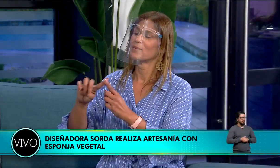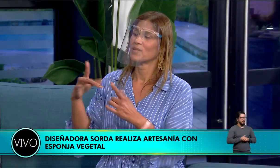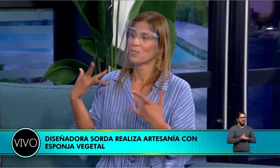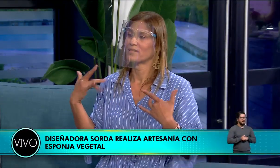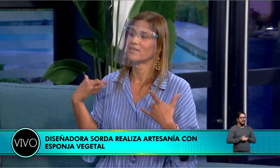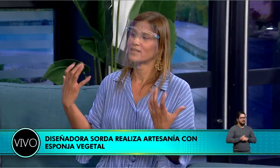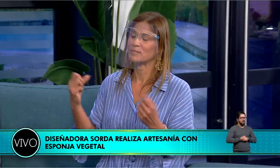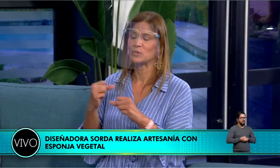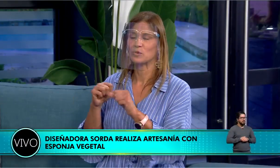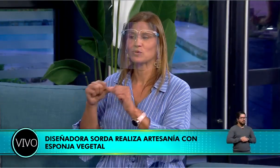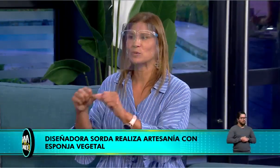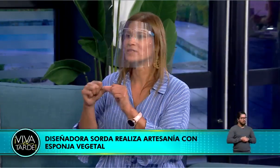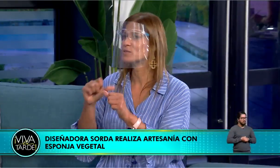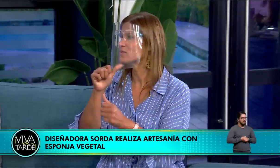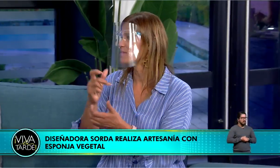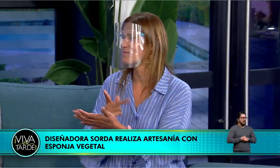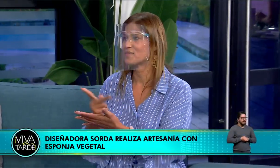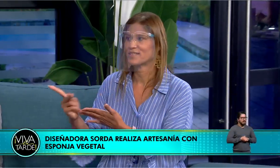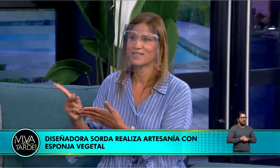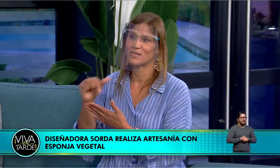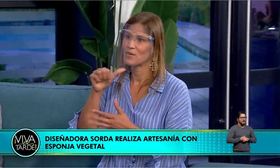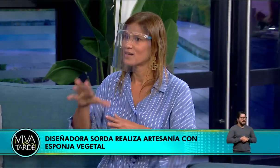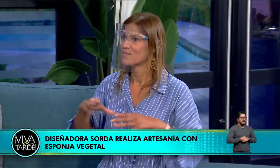Pues mira, en el año...